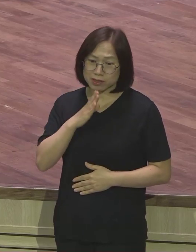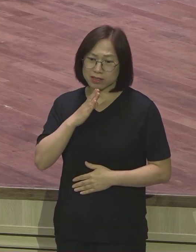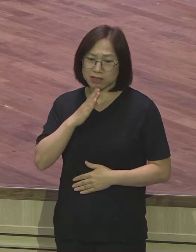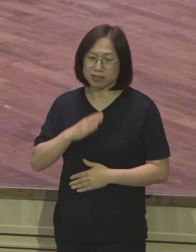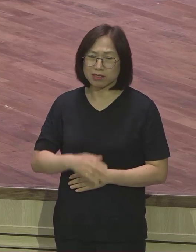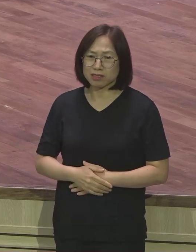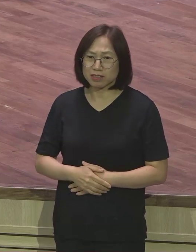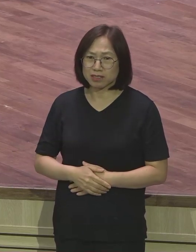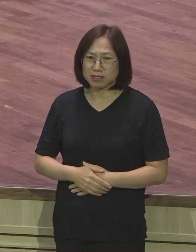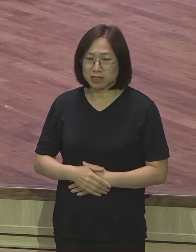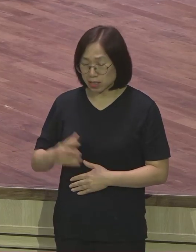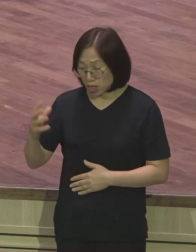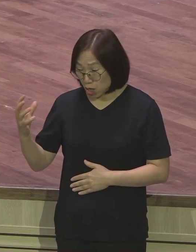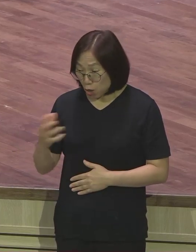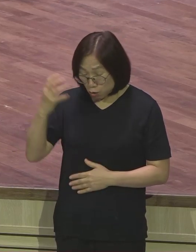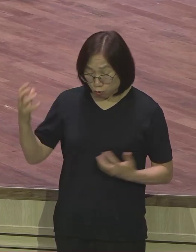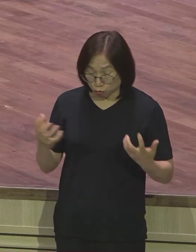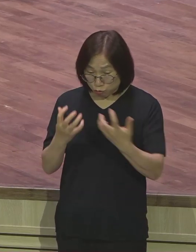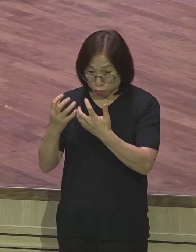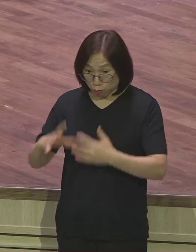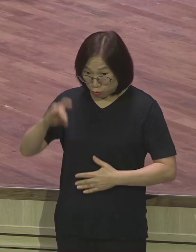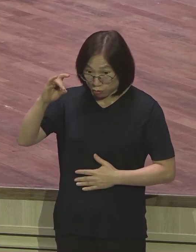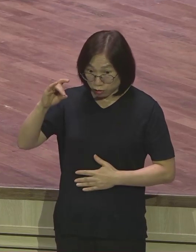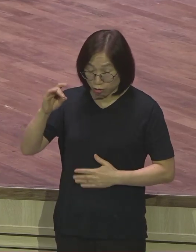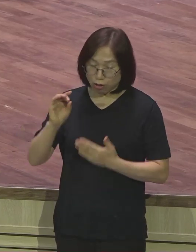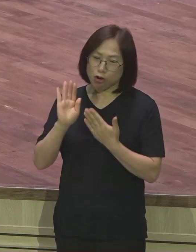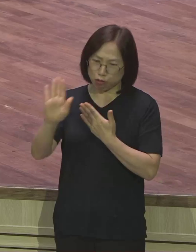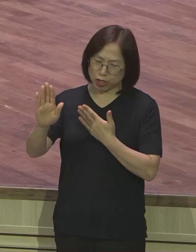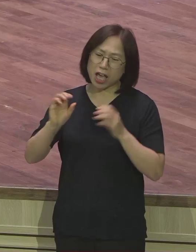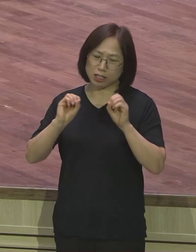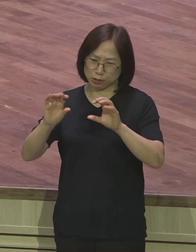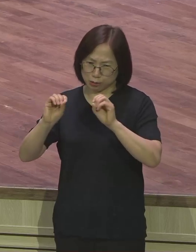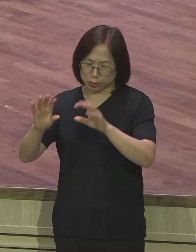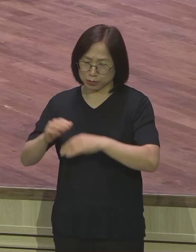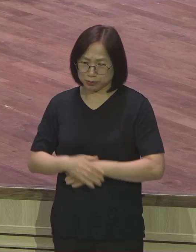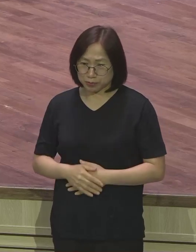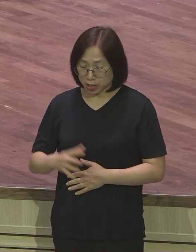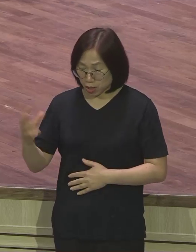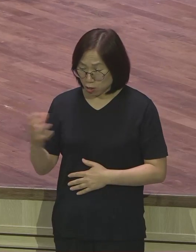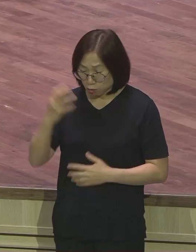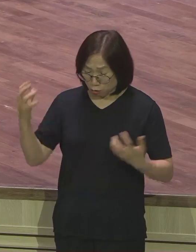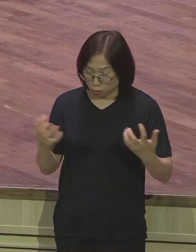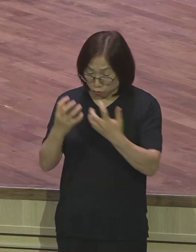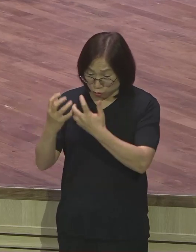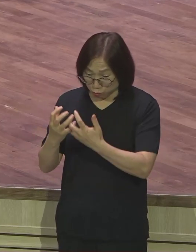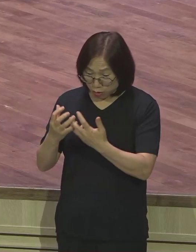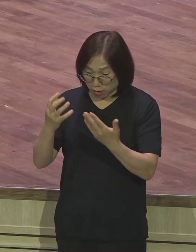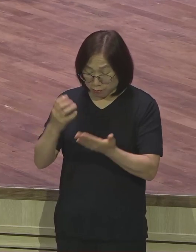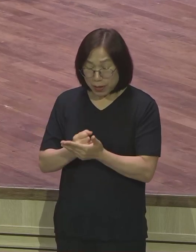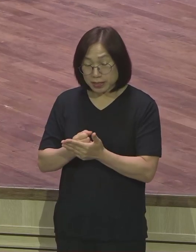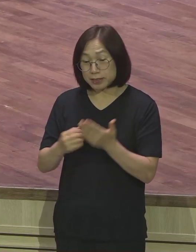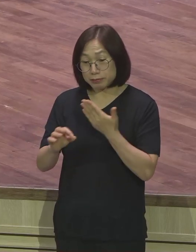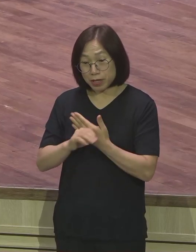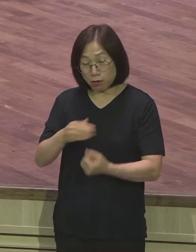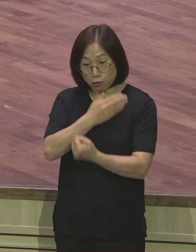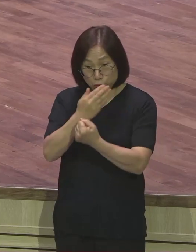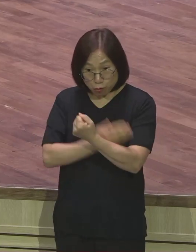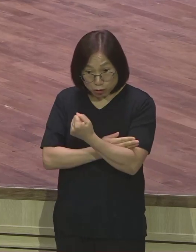성령 충만 먼저 받으시기 바랍니다 성령 충만 받으면 권능 임하고 권능 받으면 내 수준과 능력과